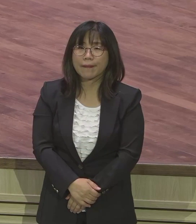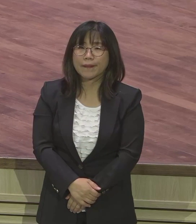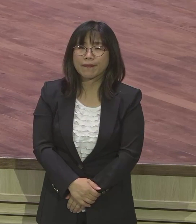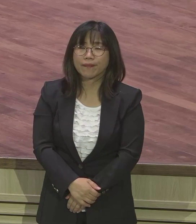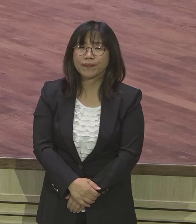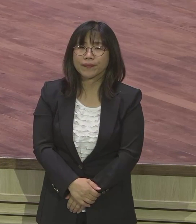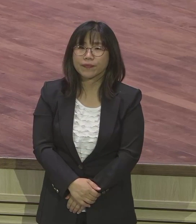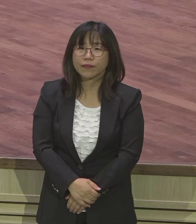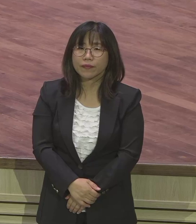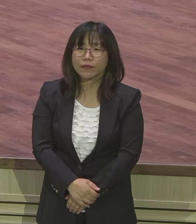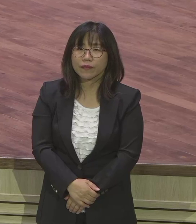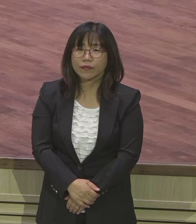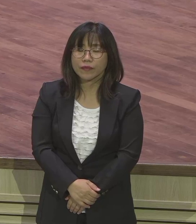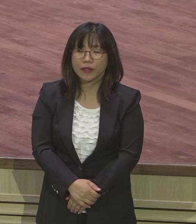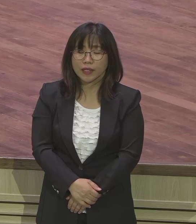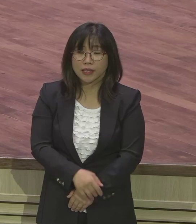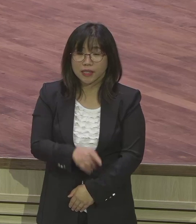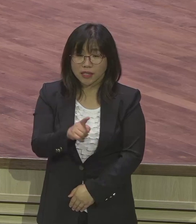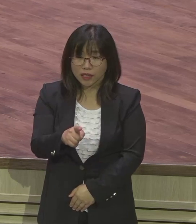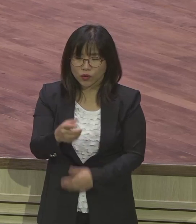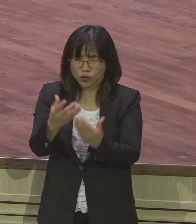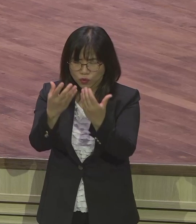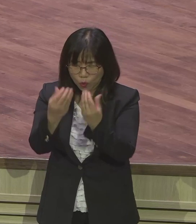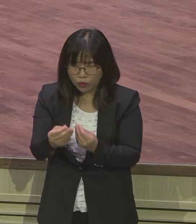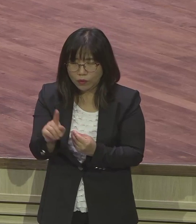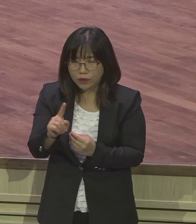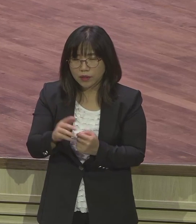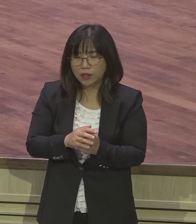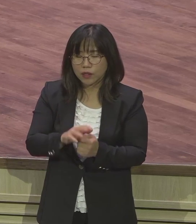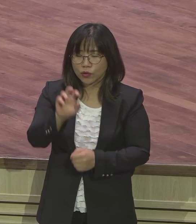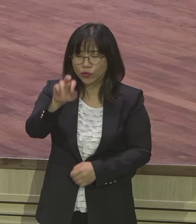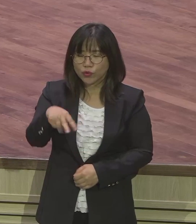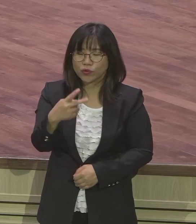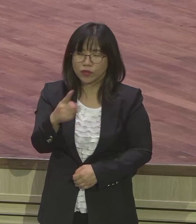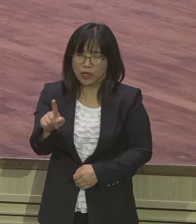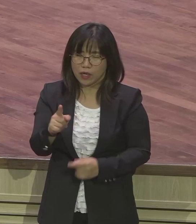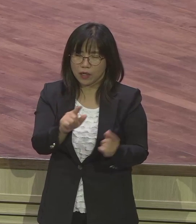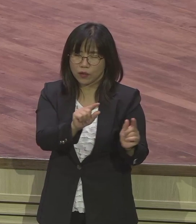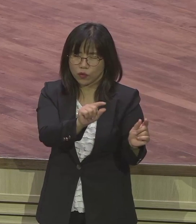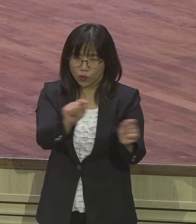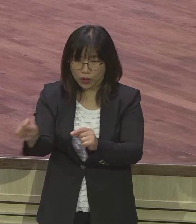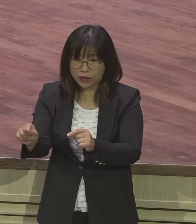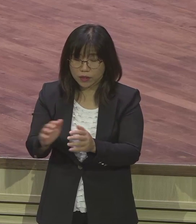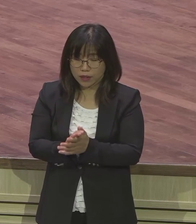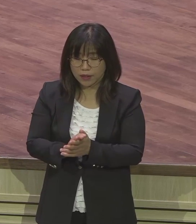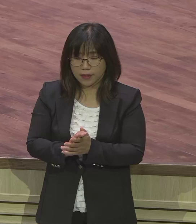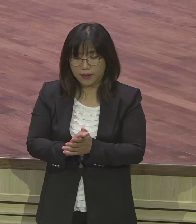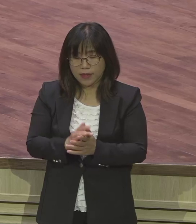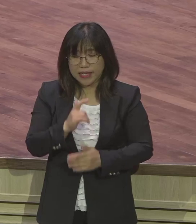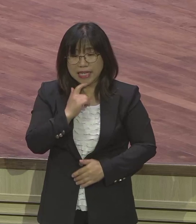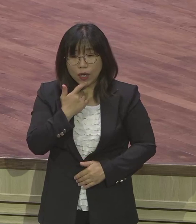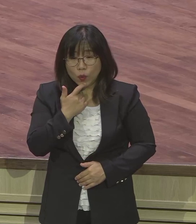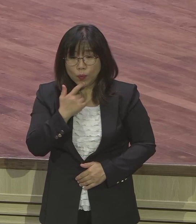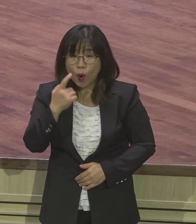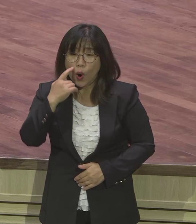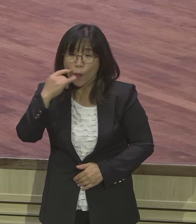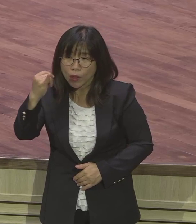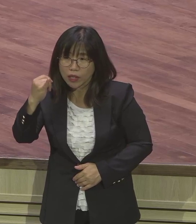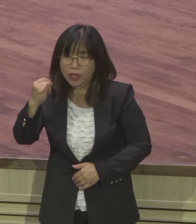유다 생각이 그랬어요 야곱 집안이 얼마나 복잡합니까 뭐 어머니가 다 다르지 뭐 그래 서로 시기야